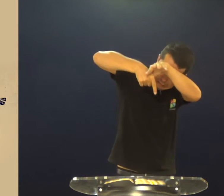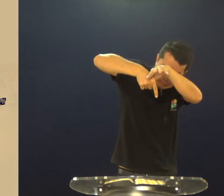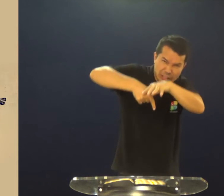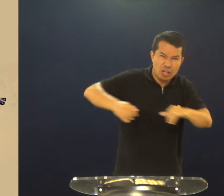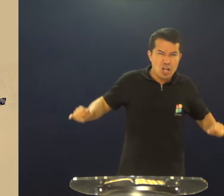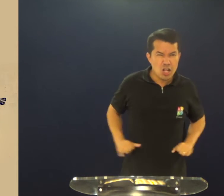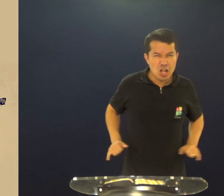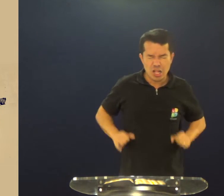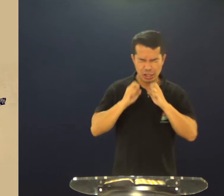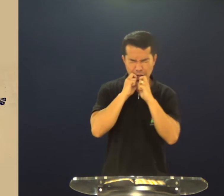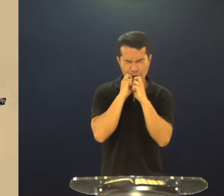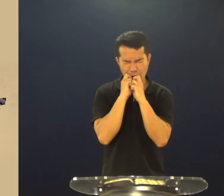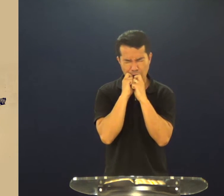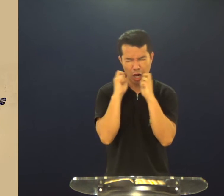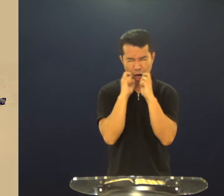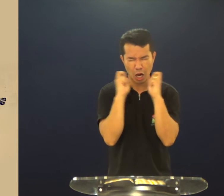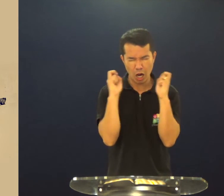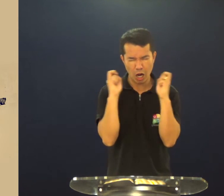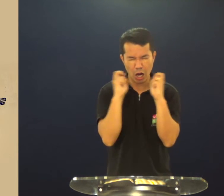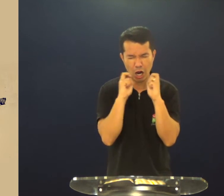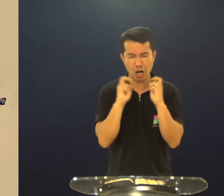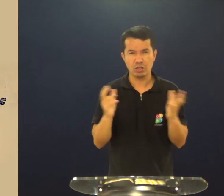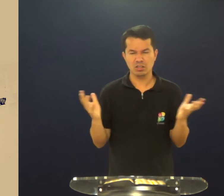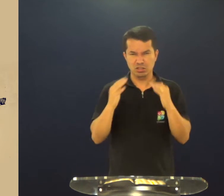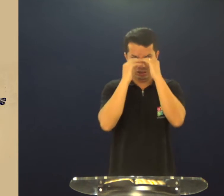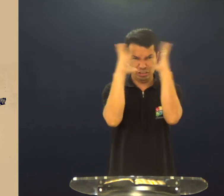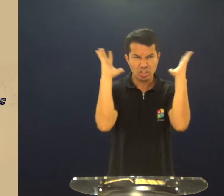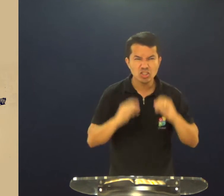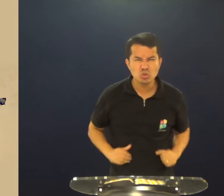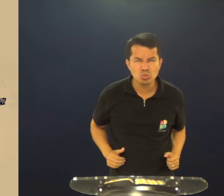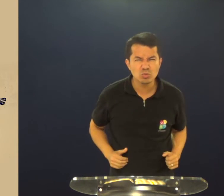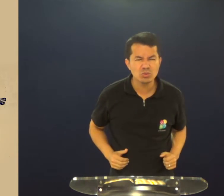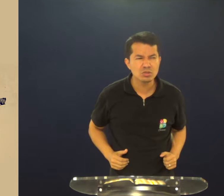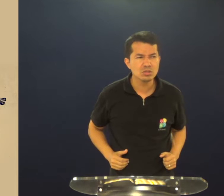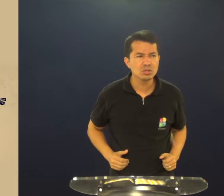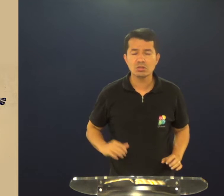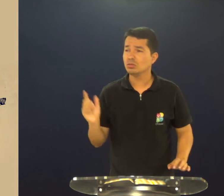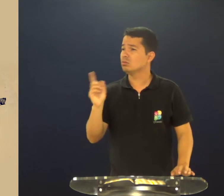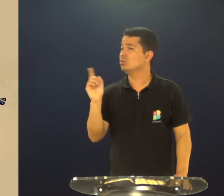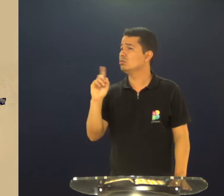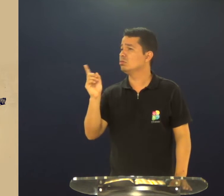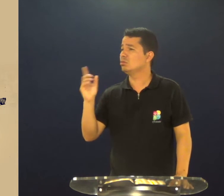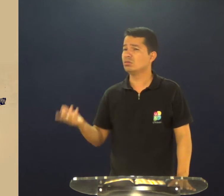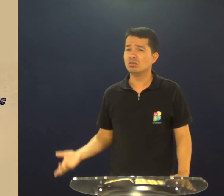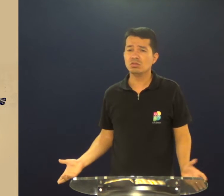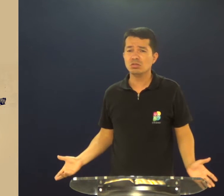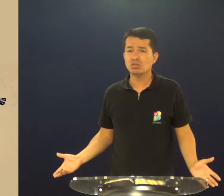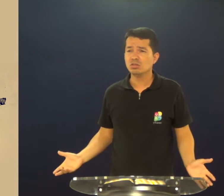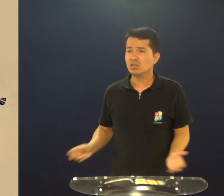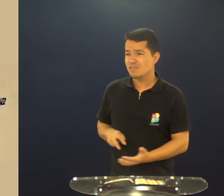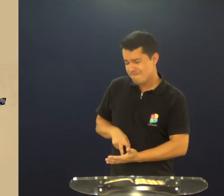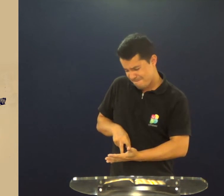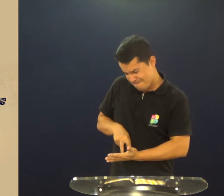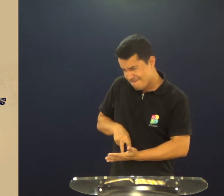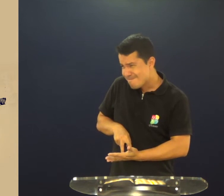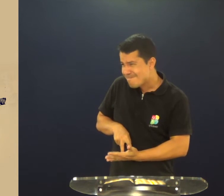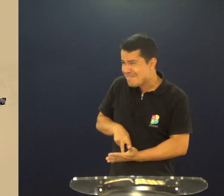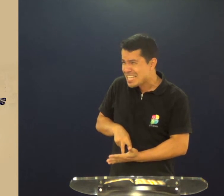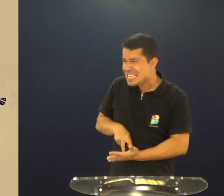aconteceu com ele, foi crucificado, e ele desistiu? Não, Jesus